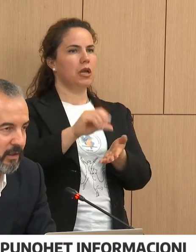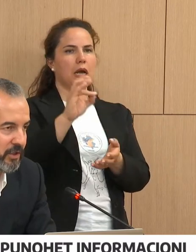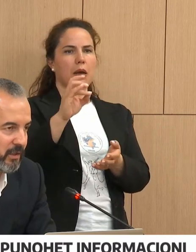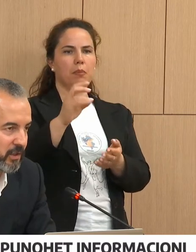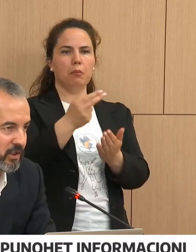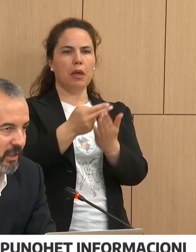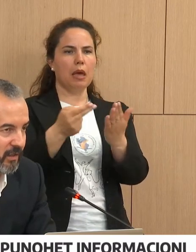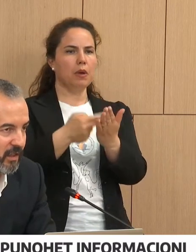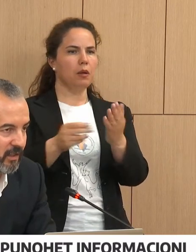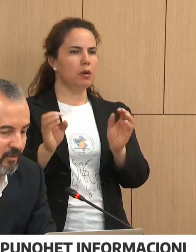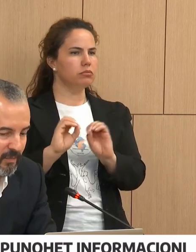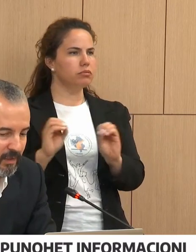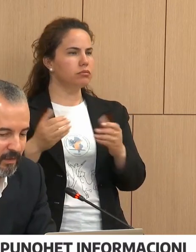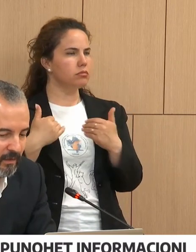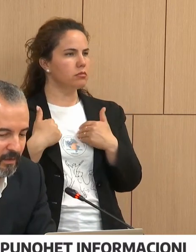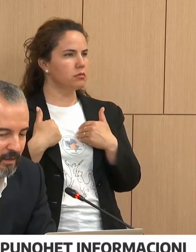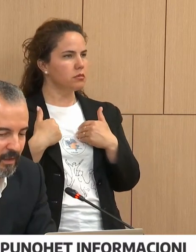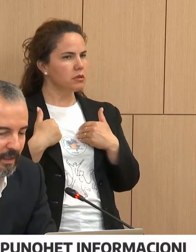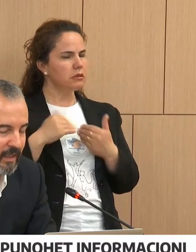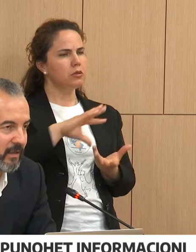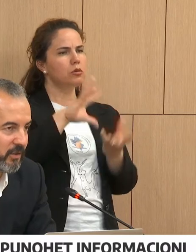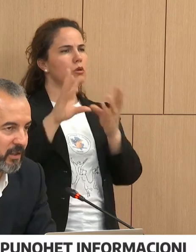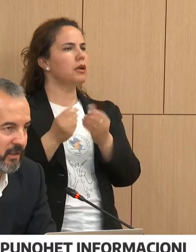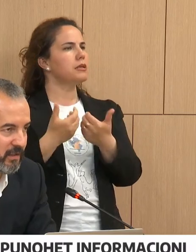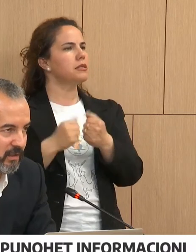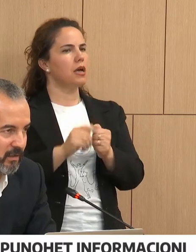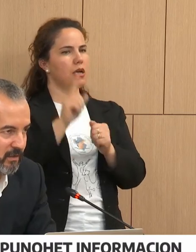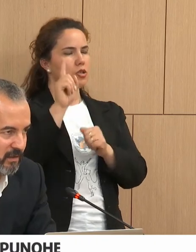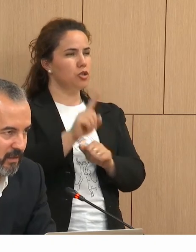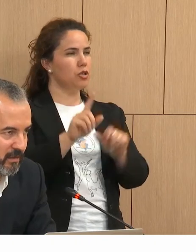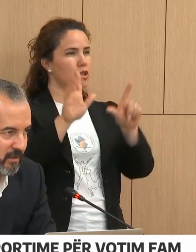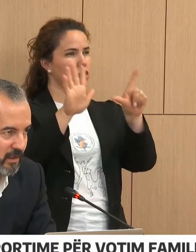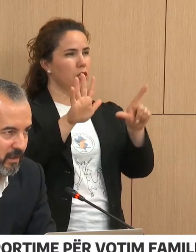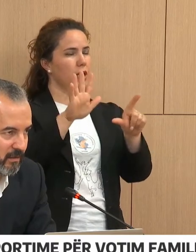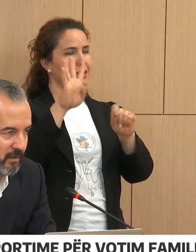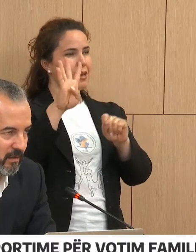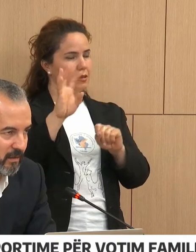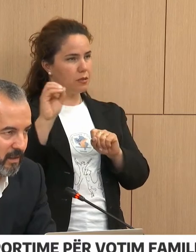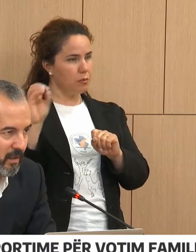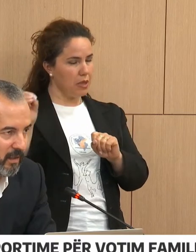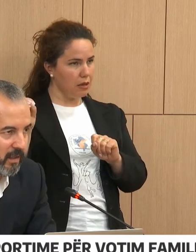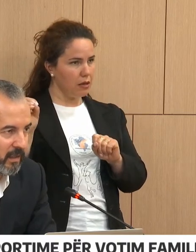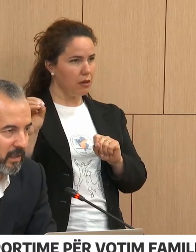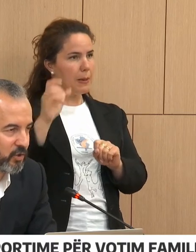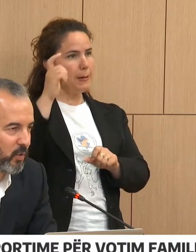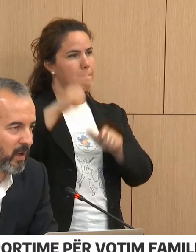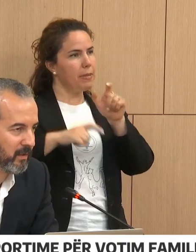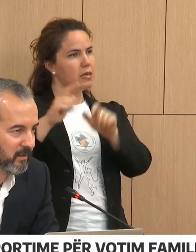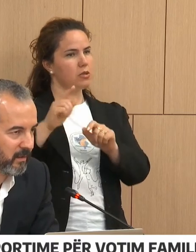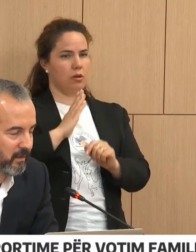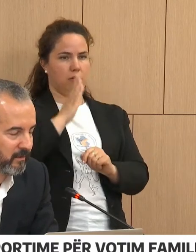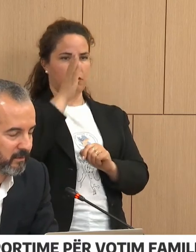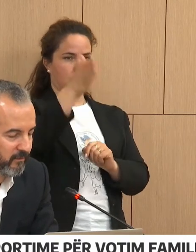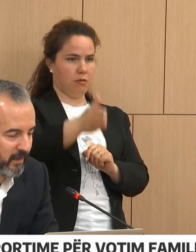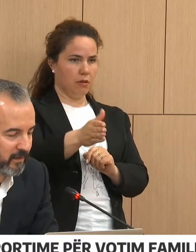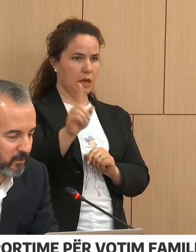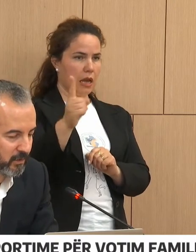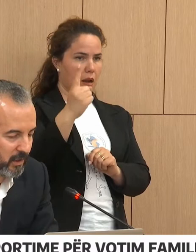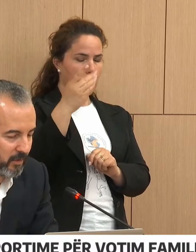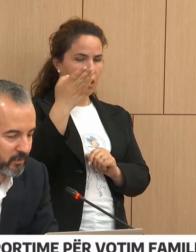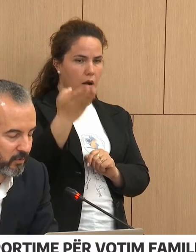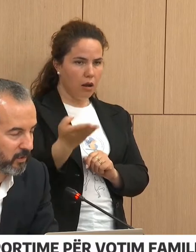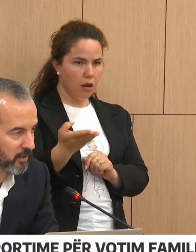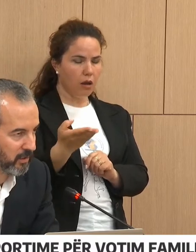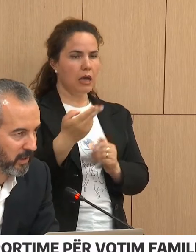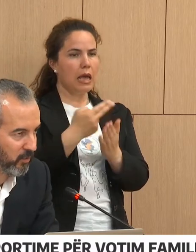Janë 117.429 zjedhës të cilët kanë shkuar, në